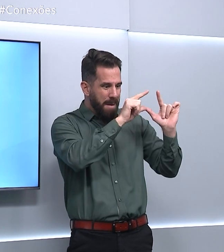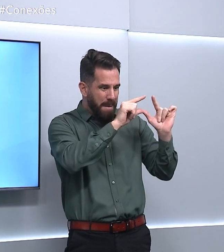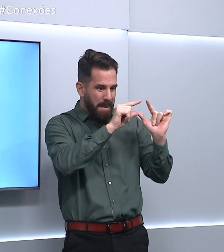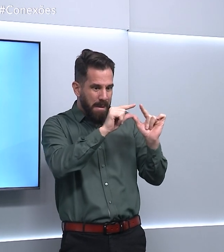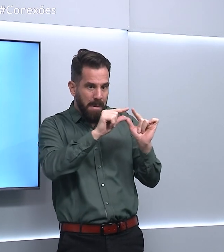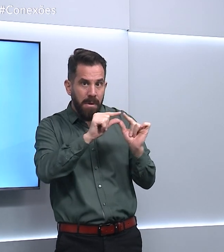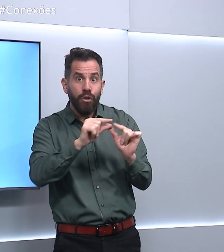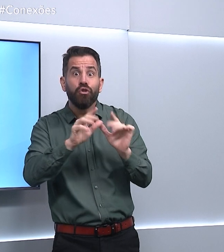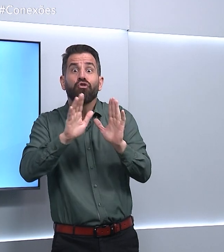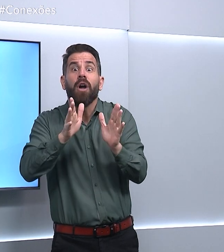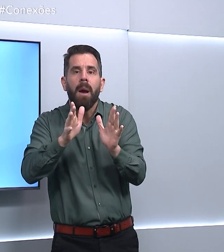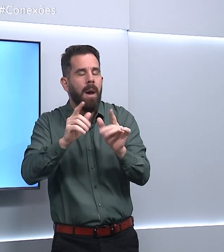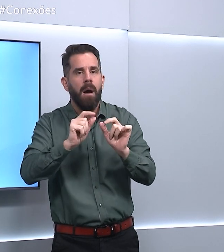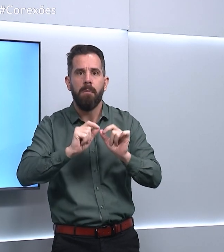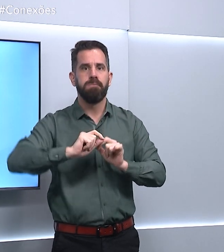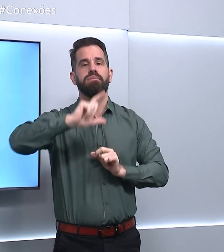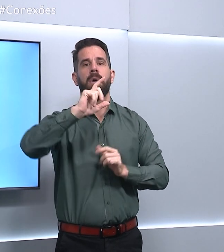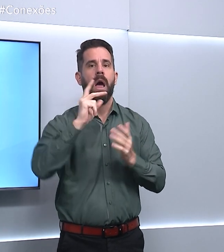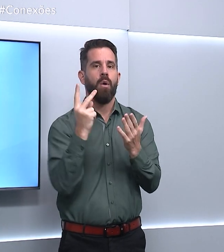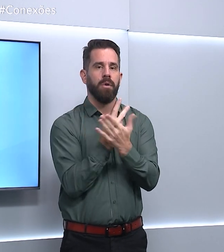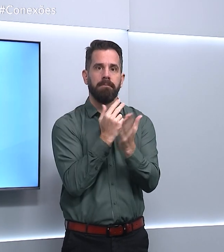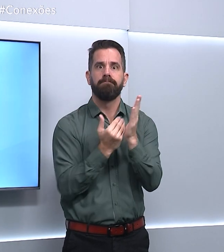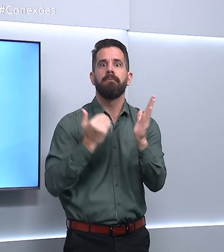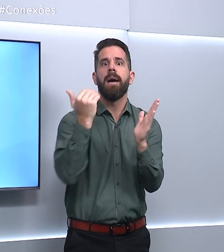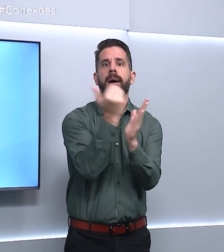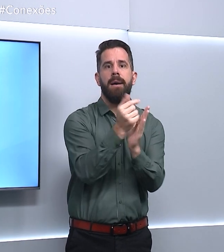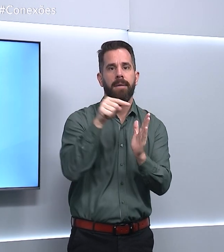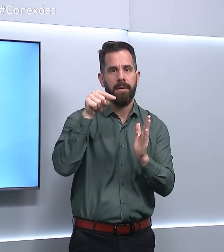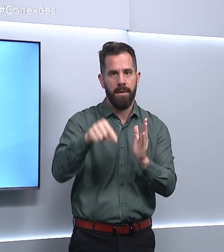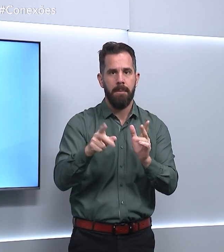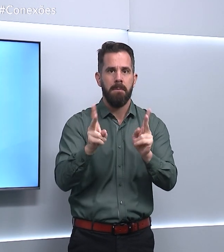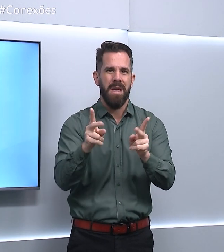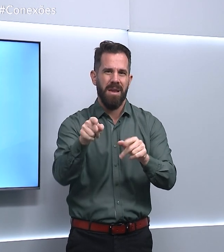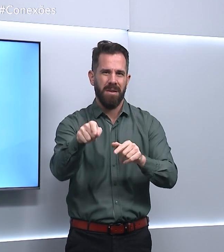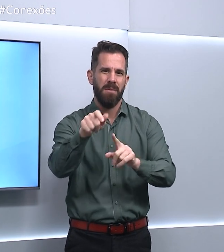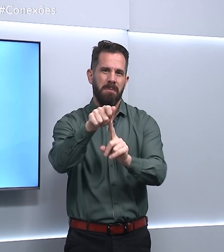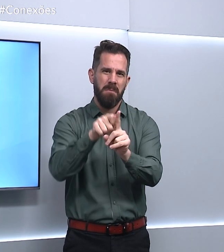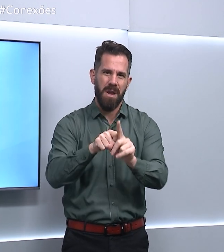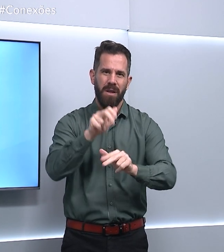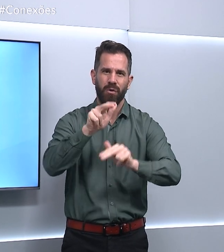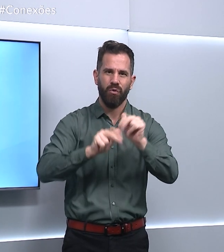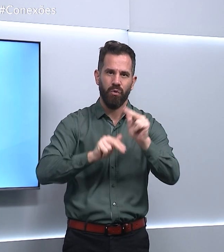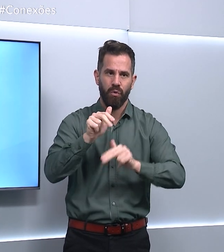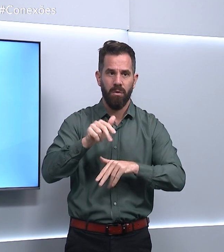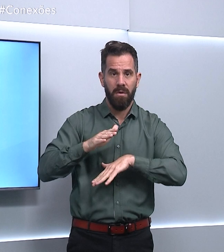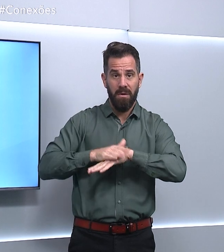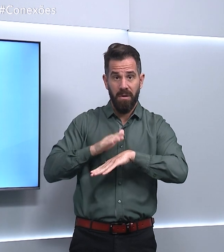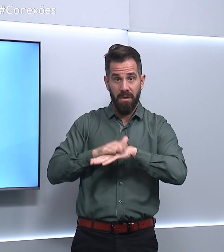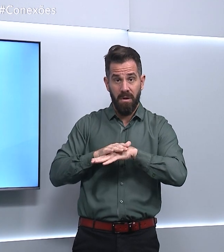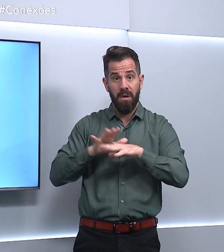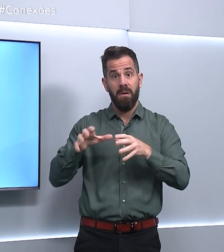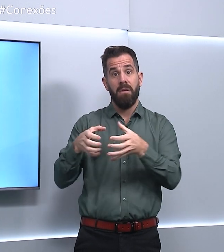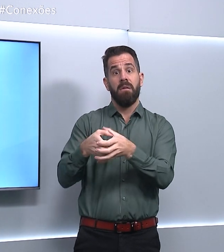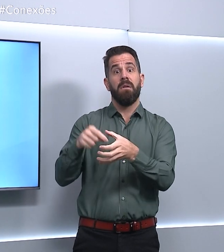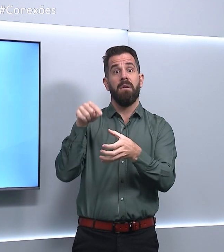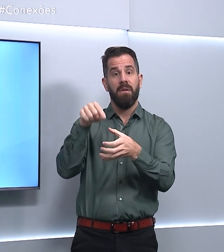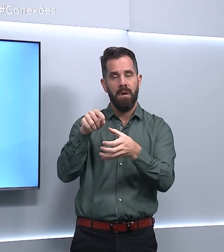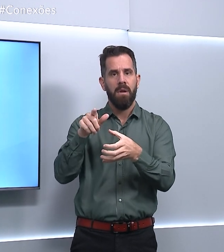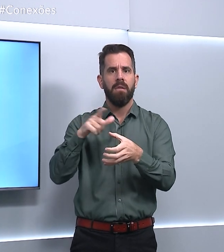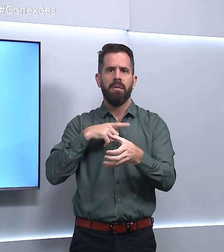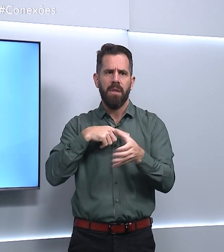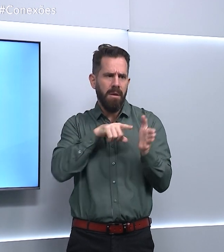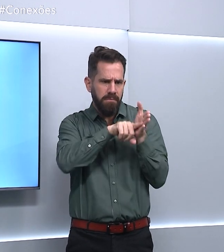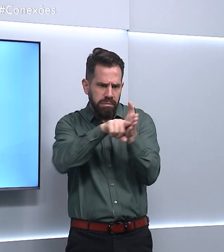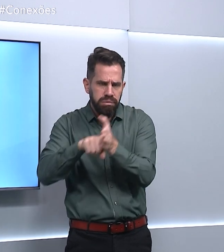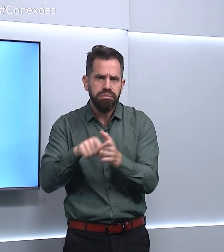consecutivos nos números de desmatamento na região. Esse mapeamento também identificou os estados